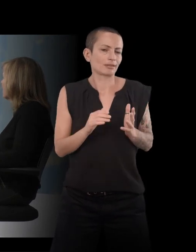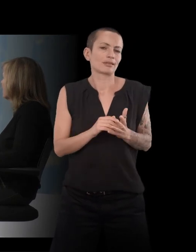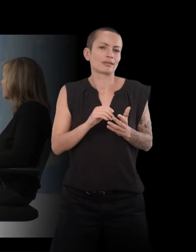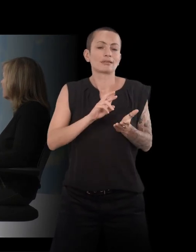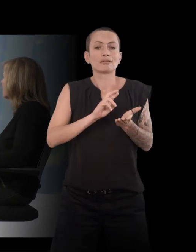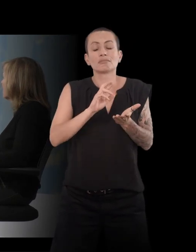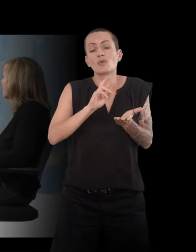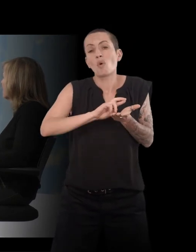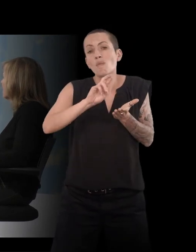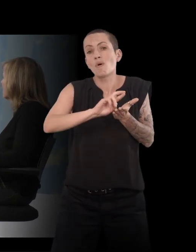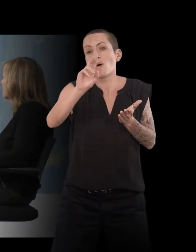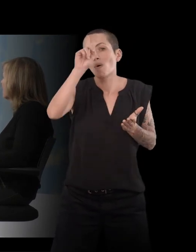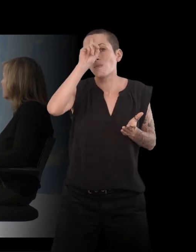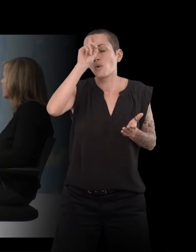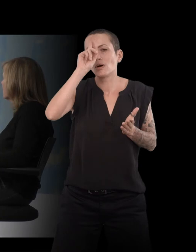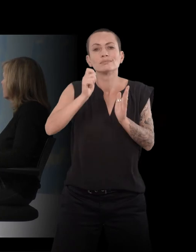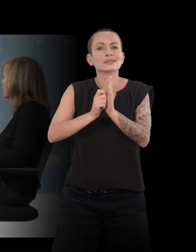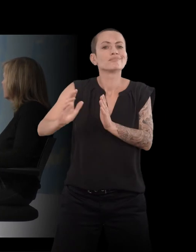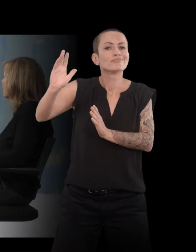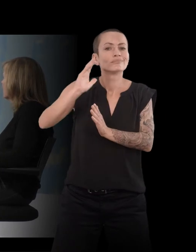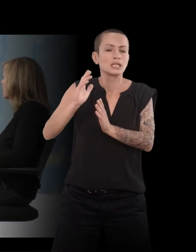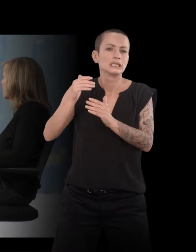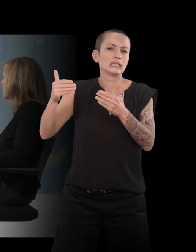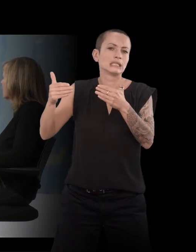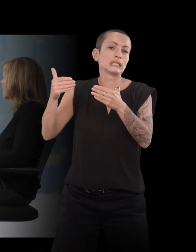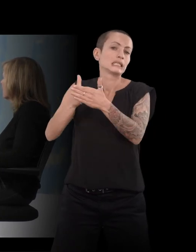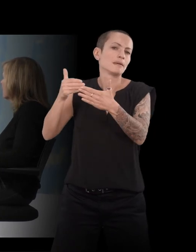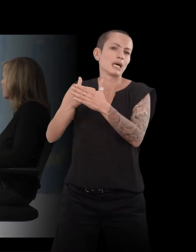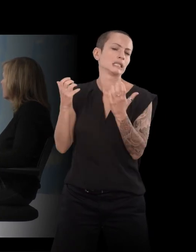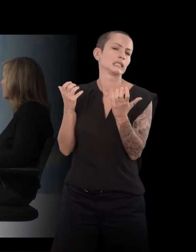cinéma, au début, je pensais, je pensais fiction.